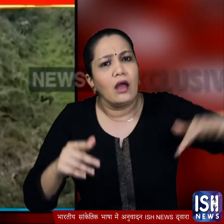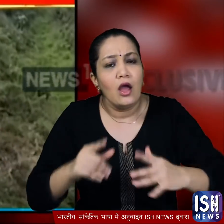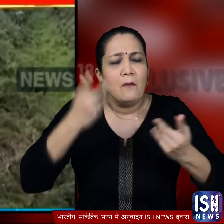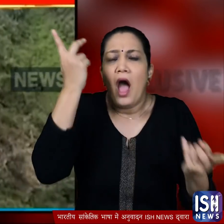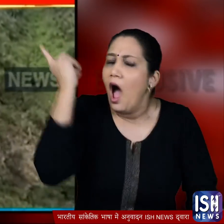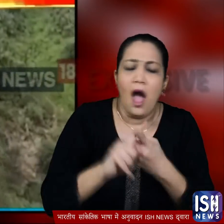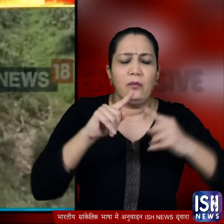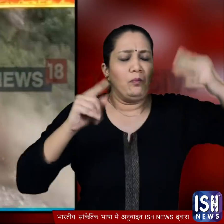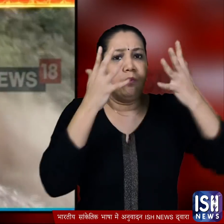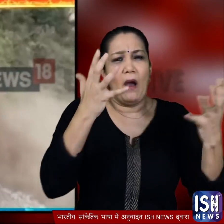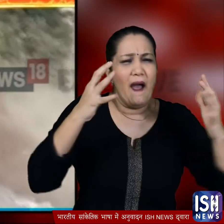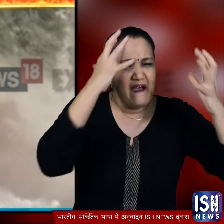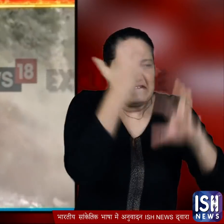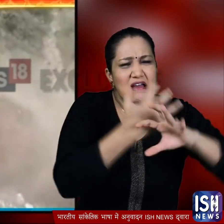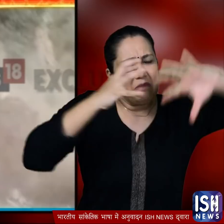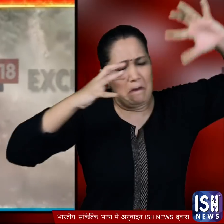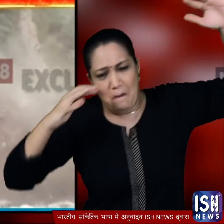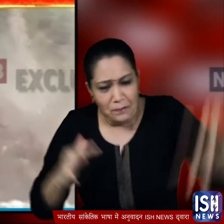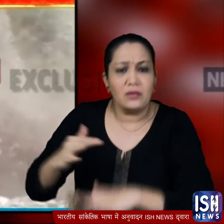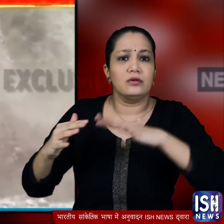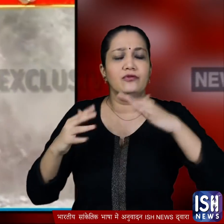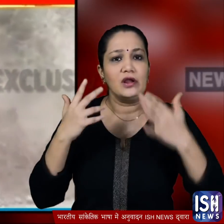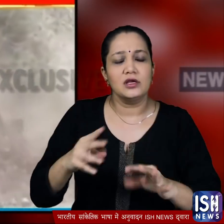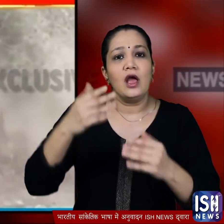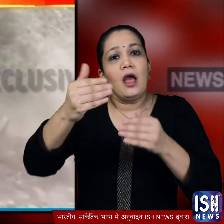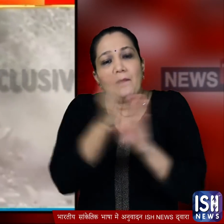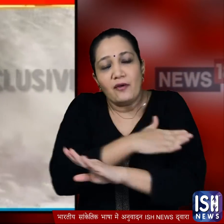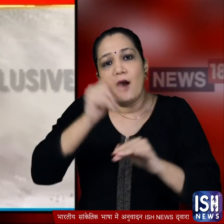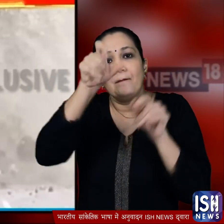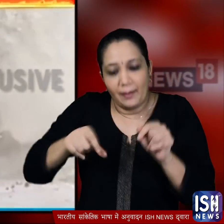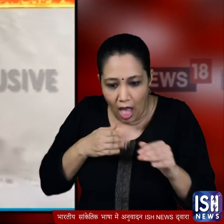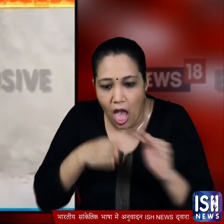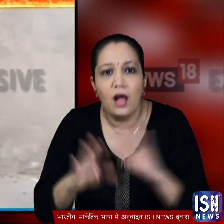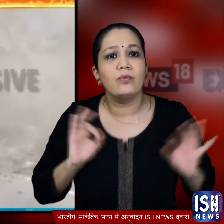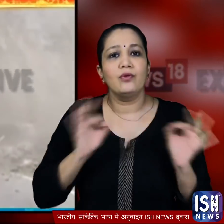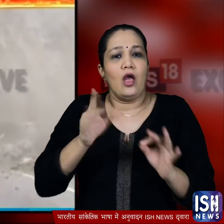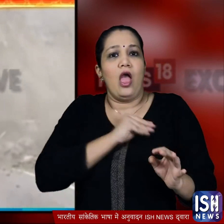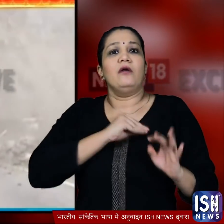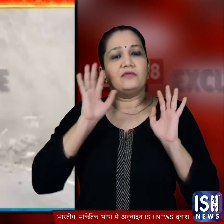हिस्सा लोड़कता हुआ हाईवे पर आ गिरा ये सब देखकर पहले ही कुछ लोग एतियाद बरतते हुए आगे नहीं बड़े जो घबरा गए